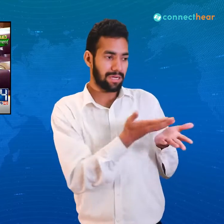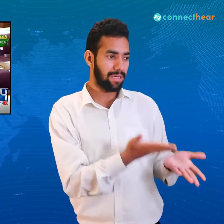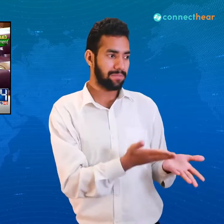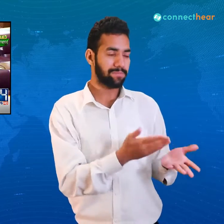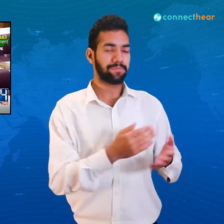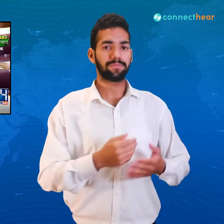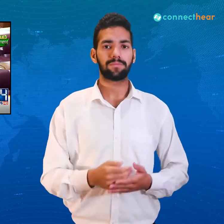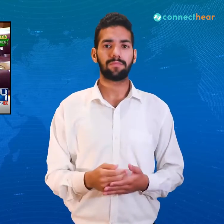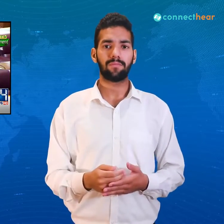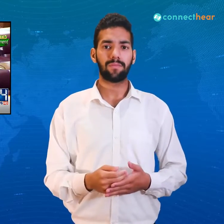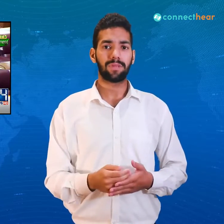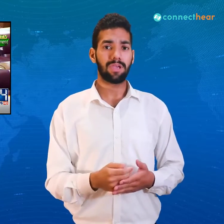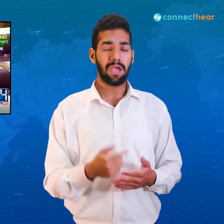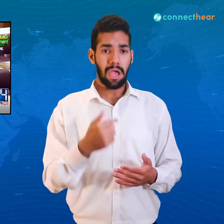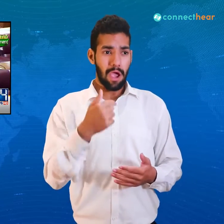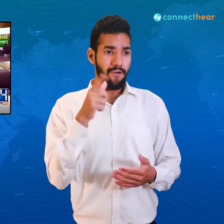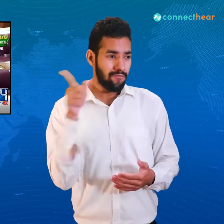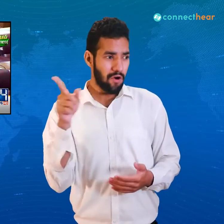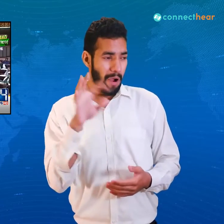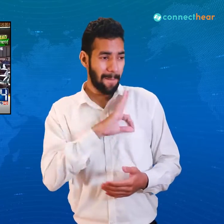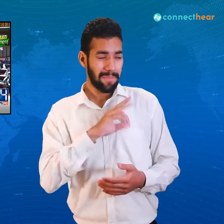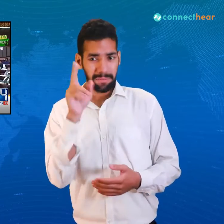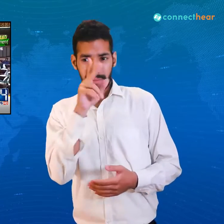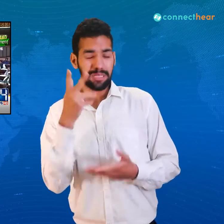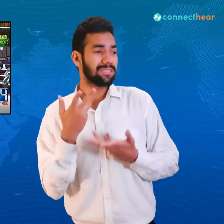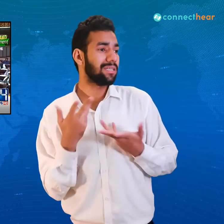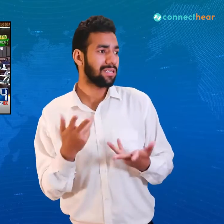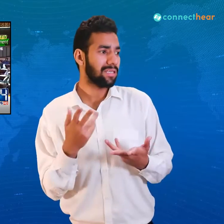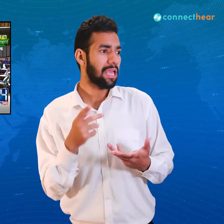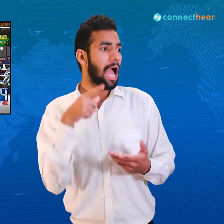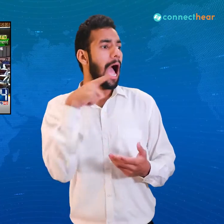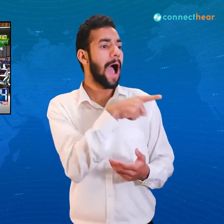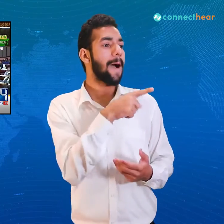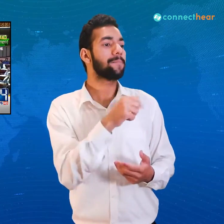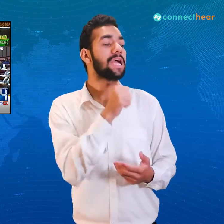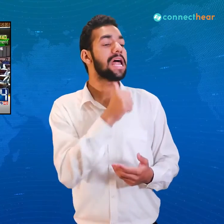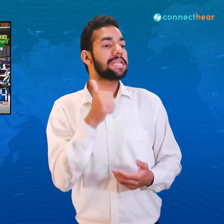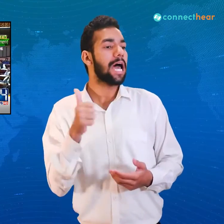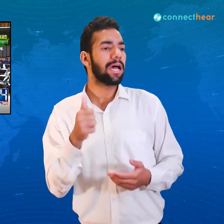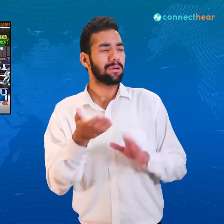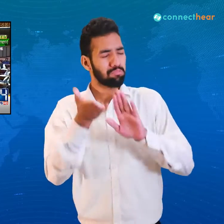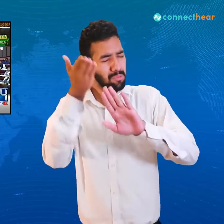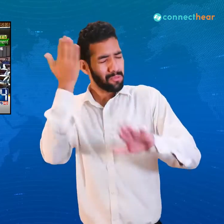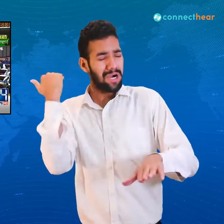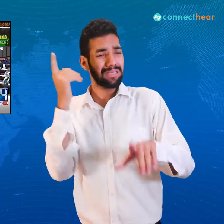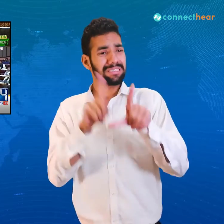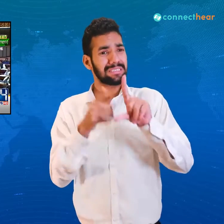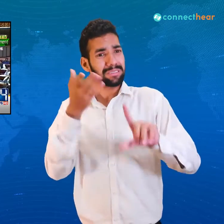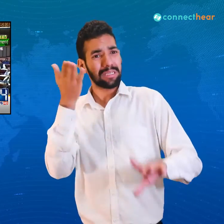بلاول صاحب عمران خان صاحب کا گناہ یہ ہے کہ جب آپ کے نانا نے آج سے سالوں پہلے